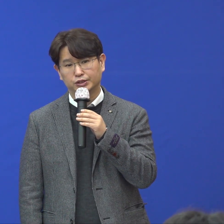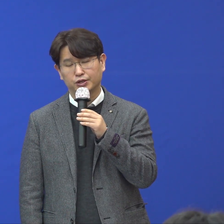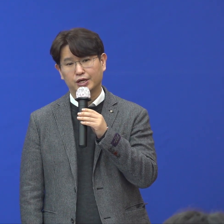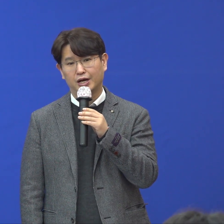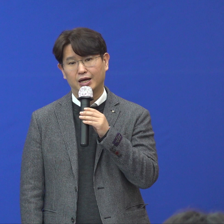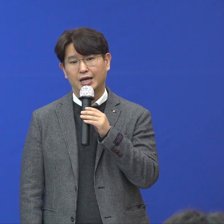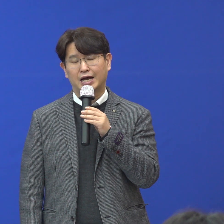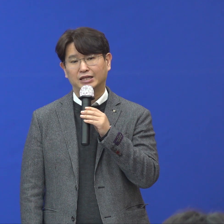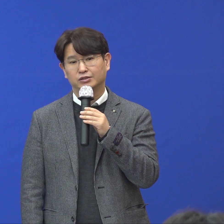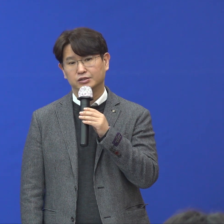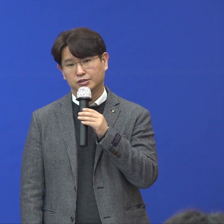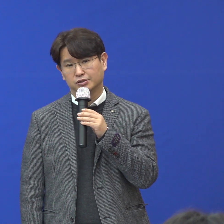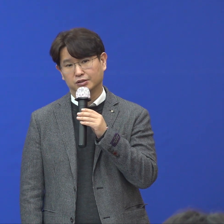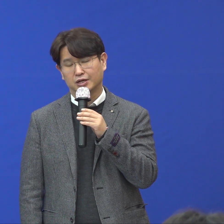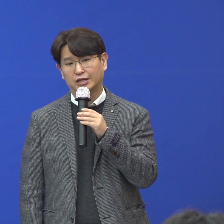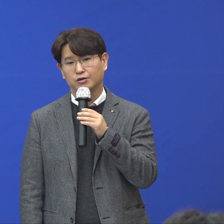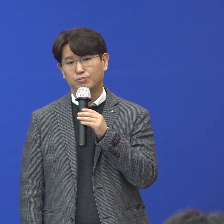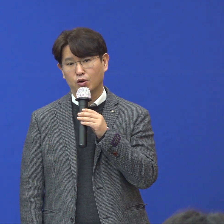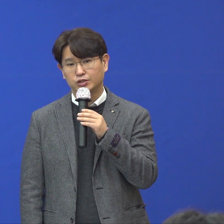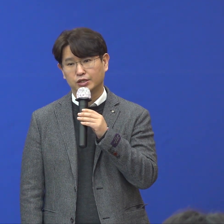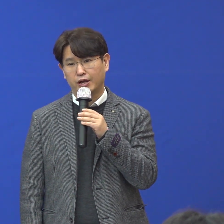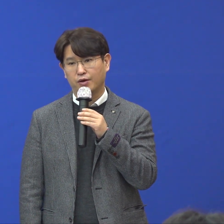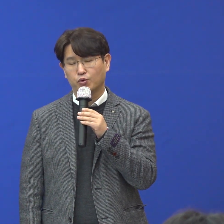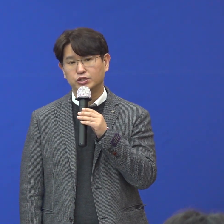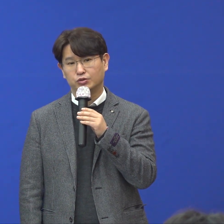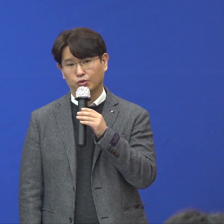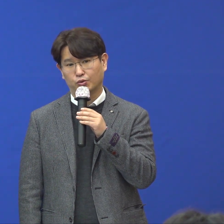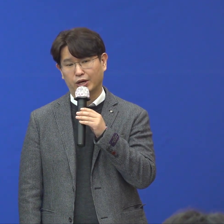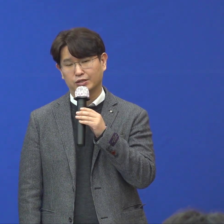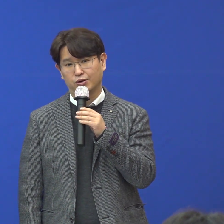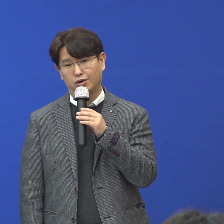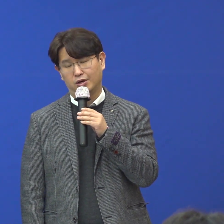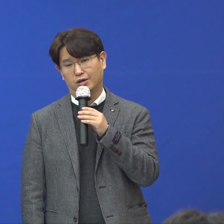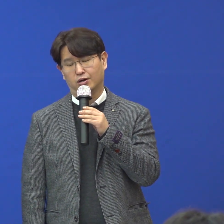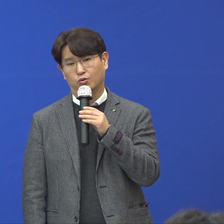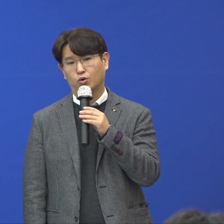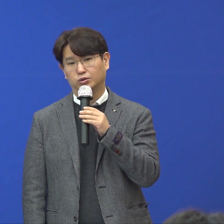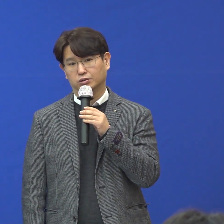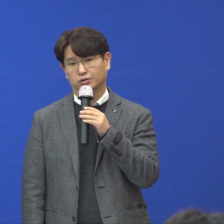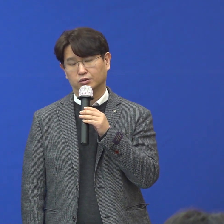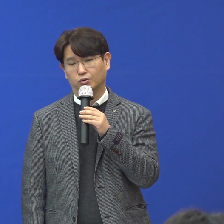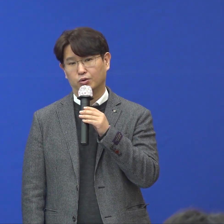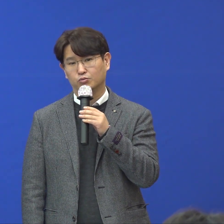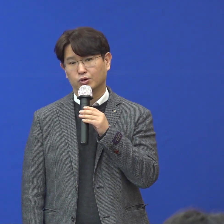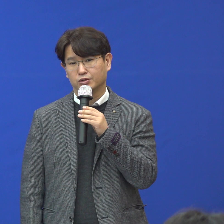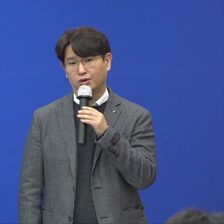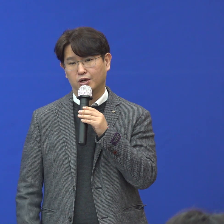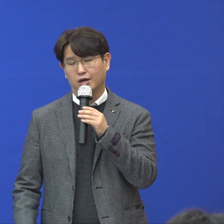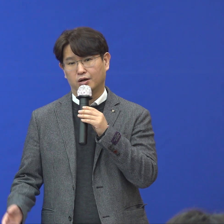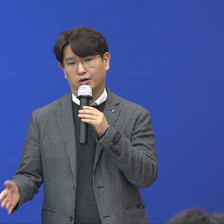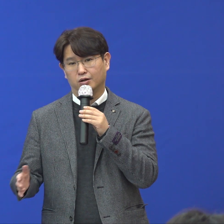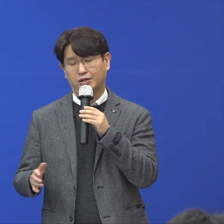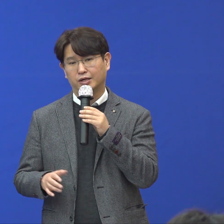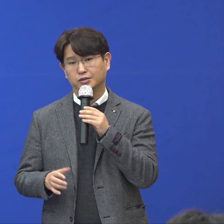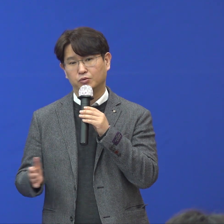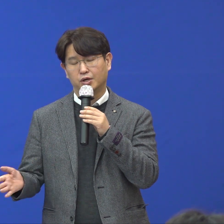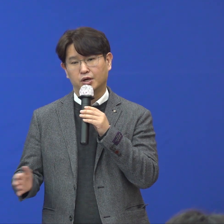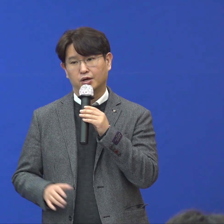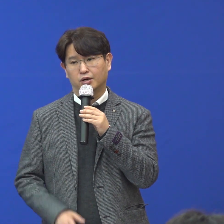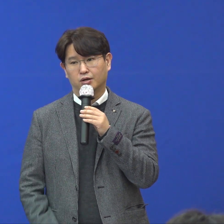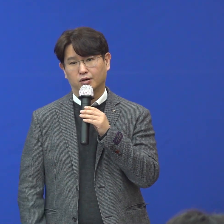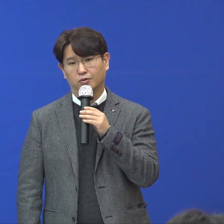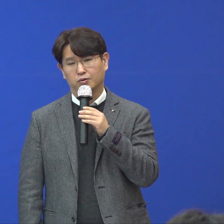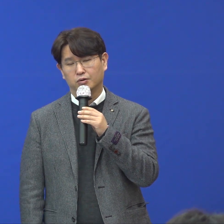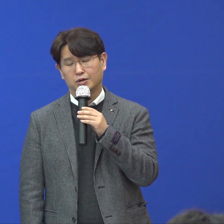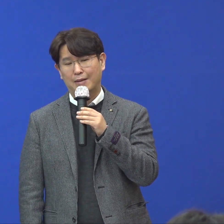분들을 저희가 같은 층, 같은 병실의 원칙적으로 해서 코트로 묶어서 다른